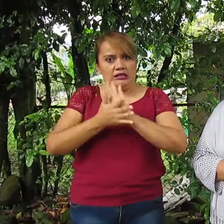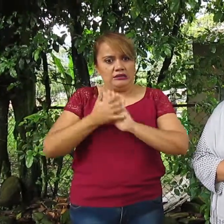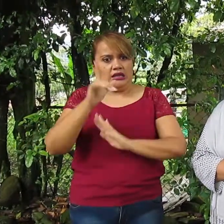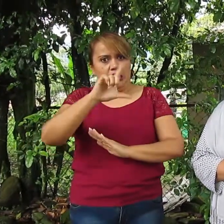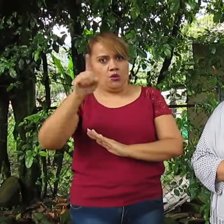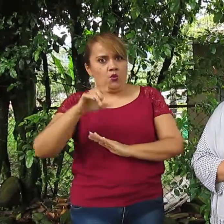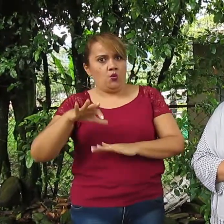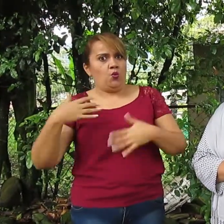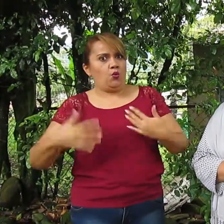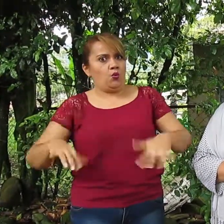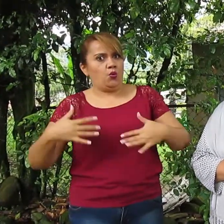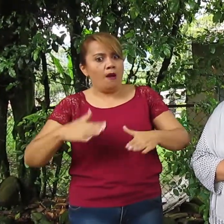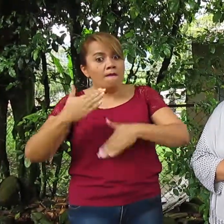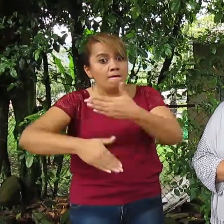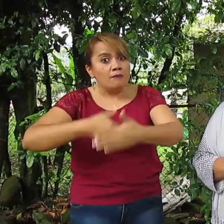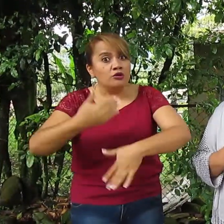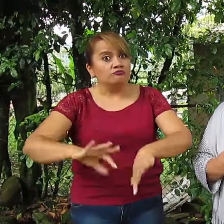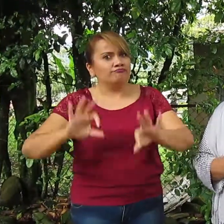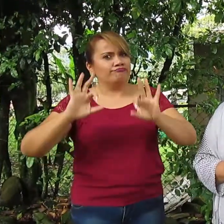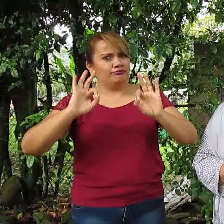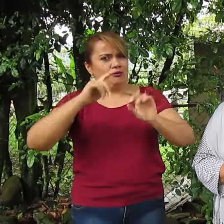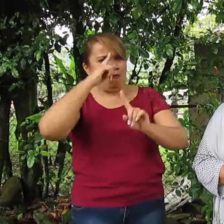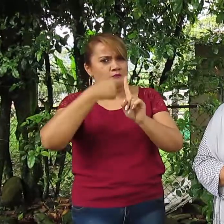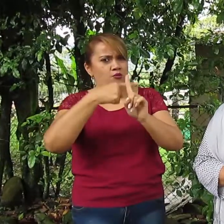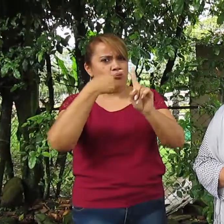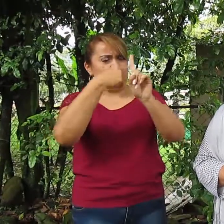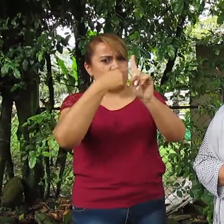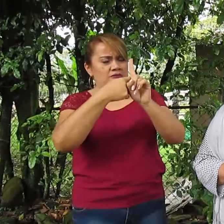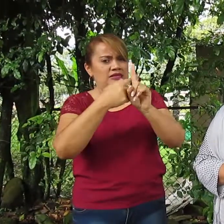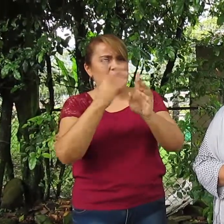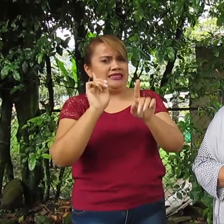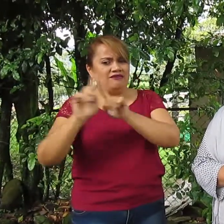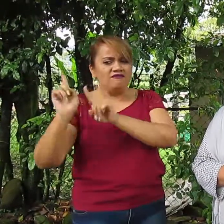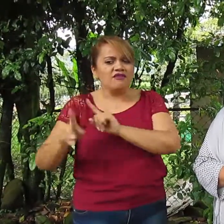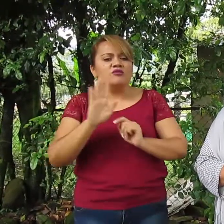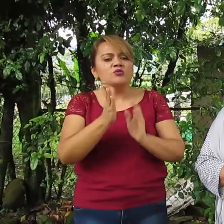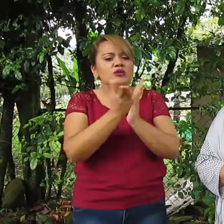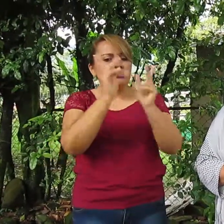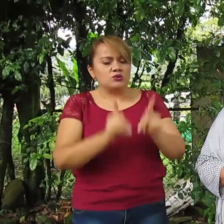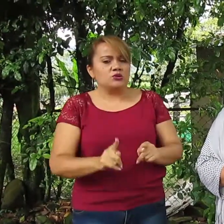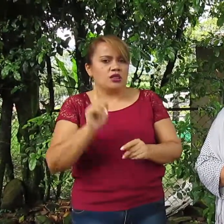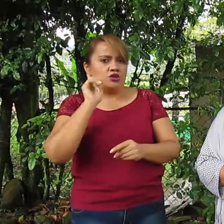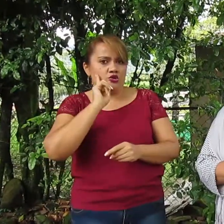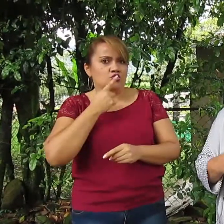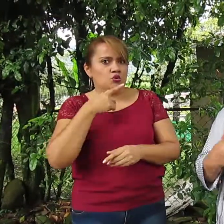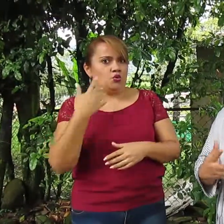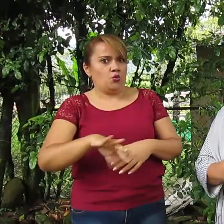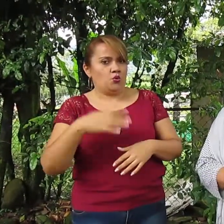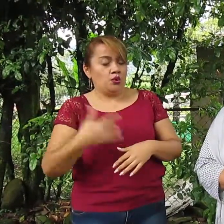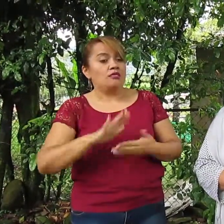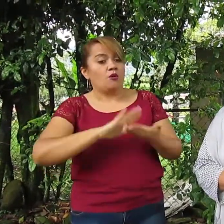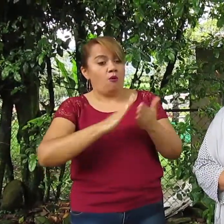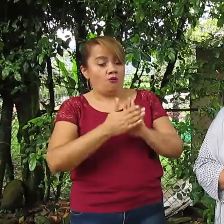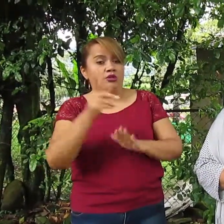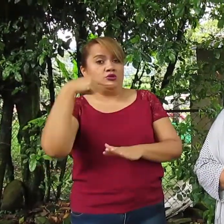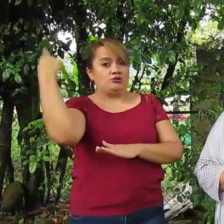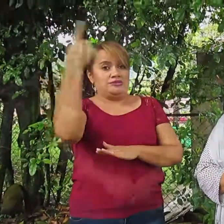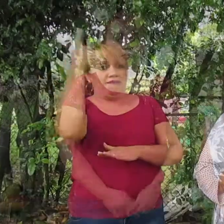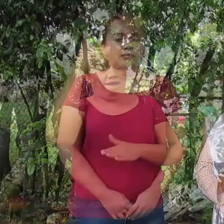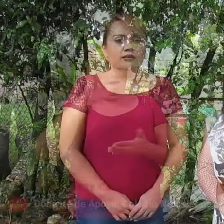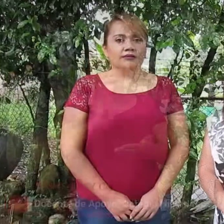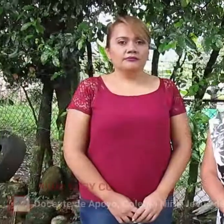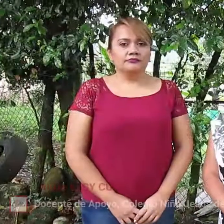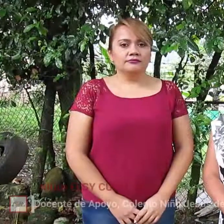señas, entonces realmente el proceso es muy positivo para los chicos con discapacidad auditiva y la comunidad sorda en general.